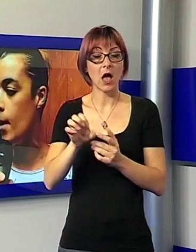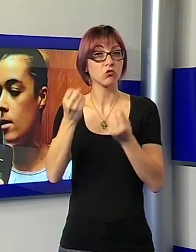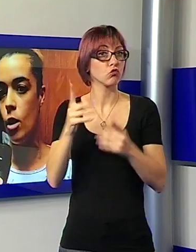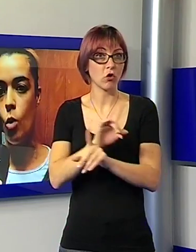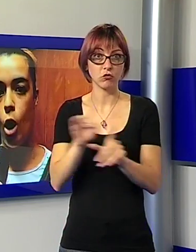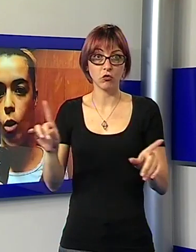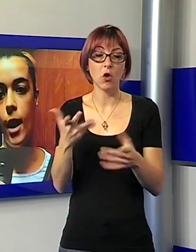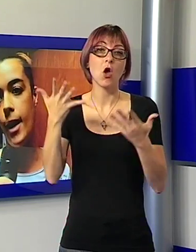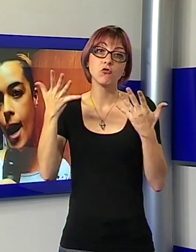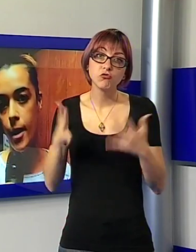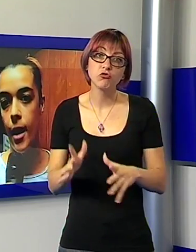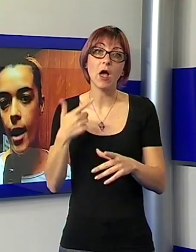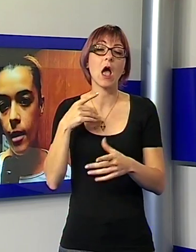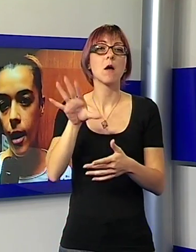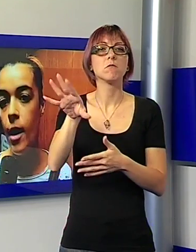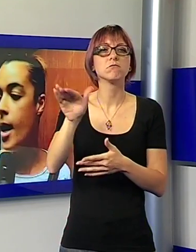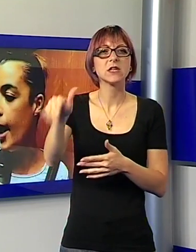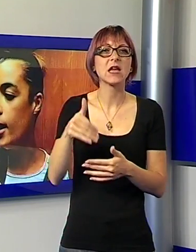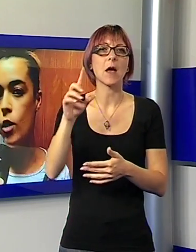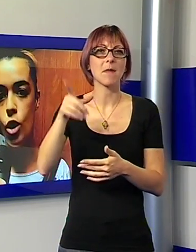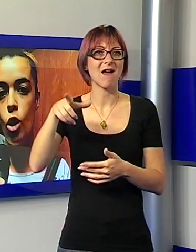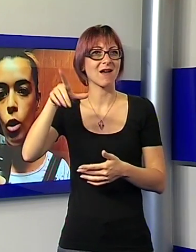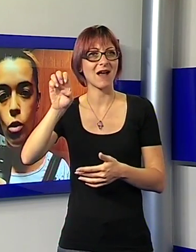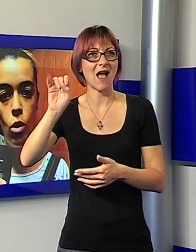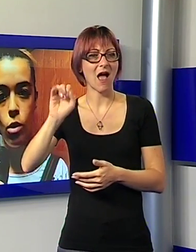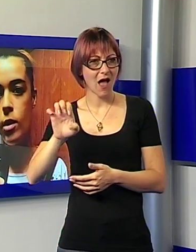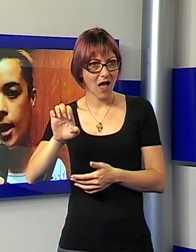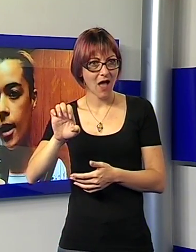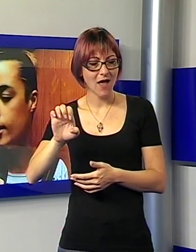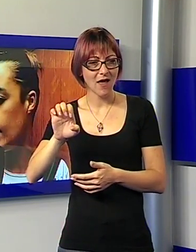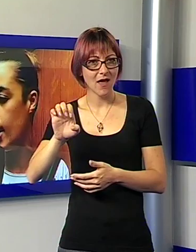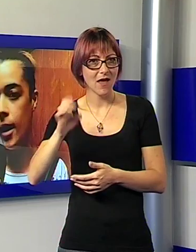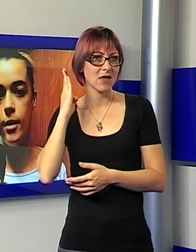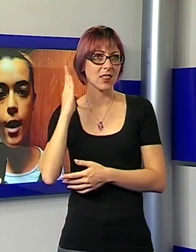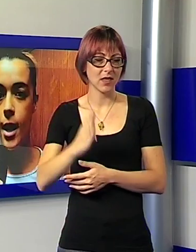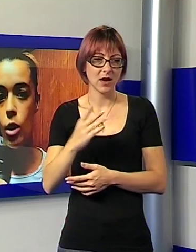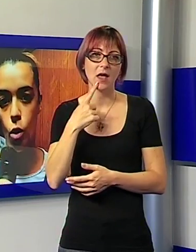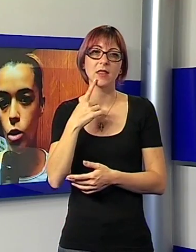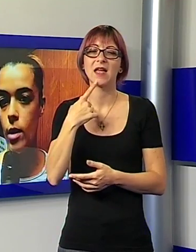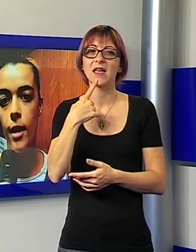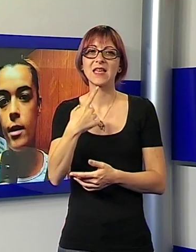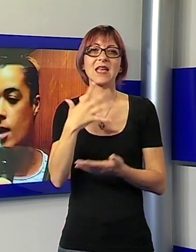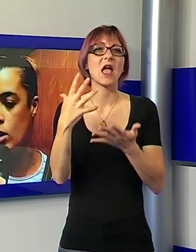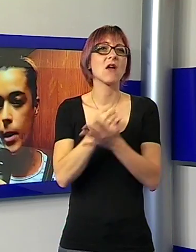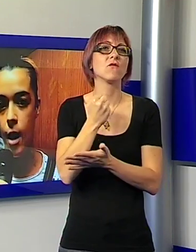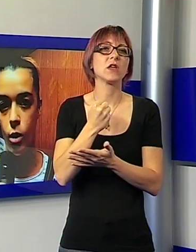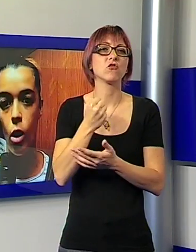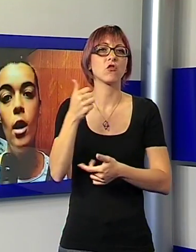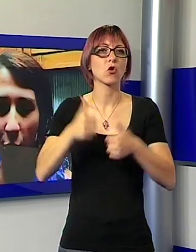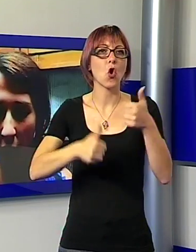messi in ruolo da GAE di lettere e i vincitori della classe di concorso di lettere stanno aspettando. Lucca è